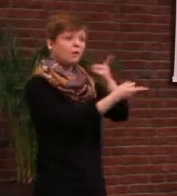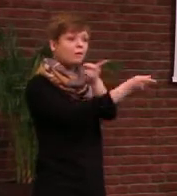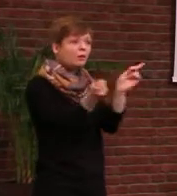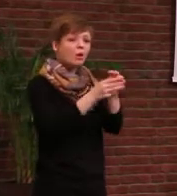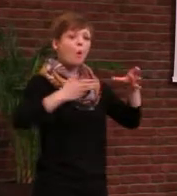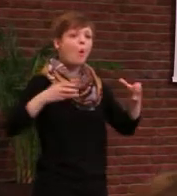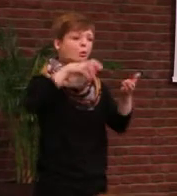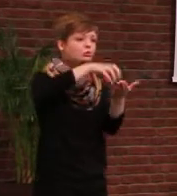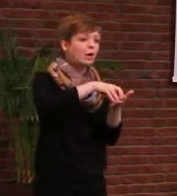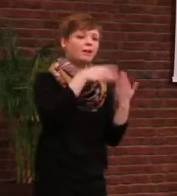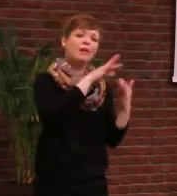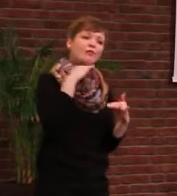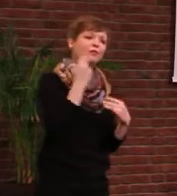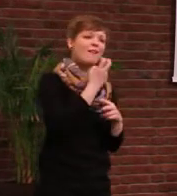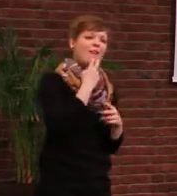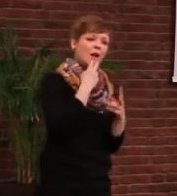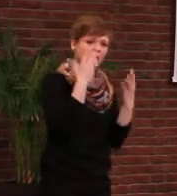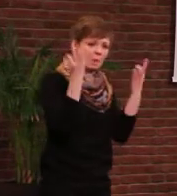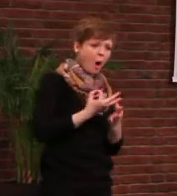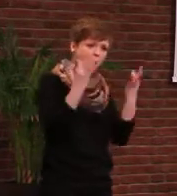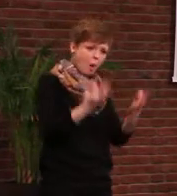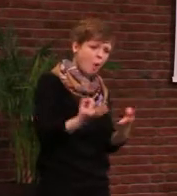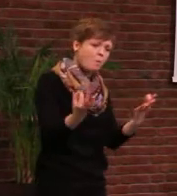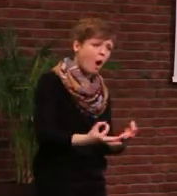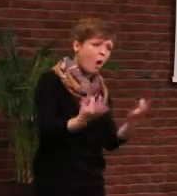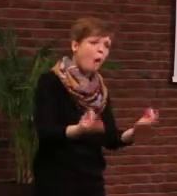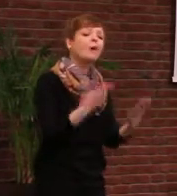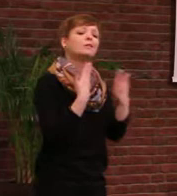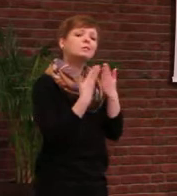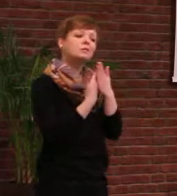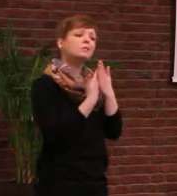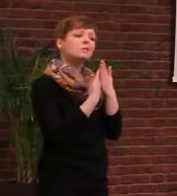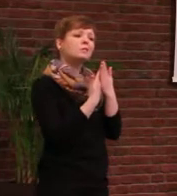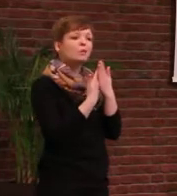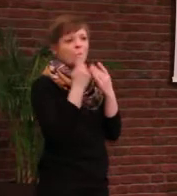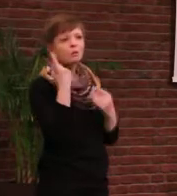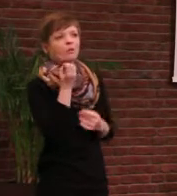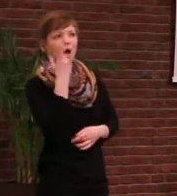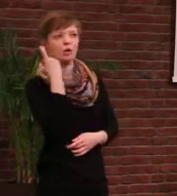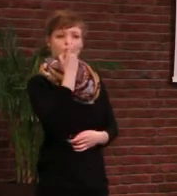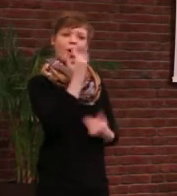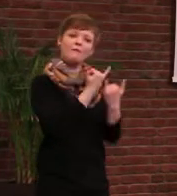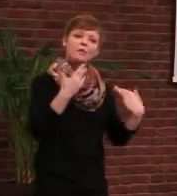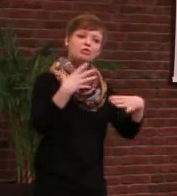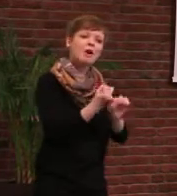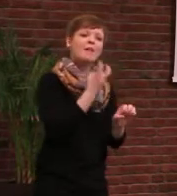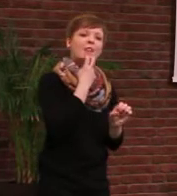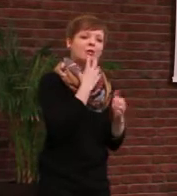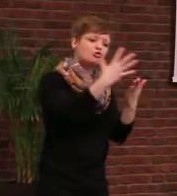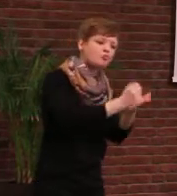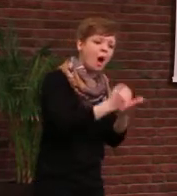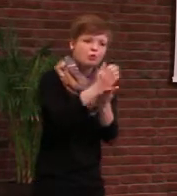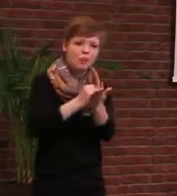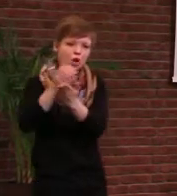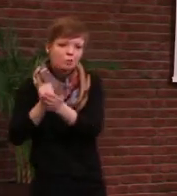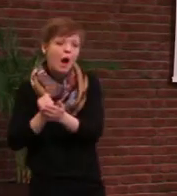als Energieverbraucher primär den Auftrag oder die Sorge, Energieeinsparungen zu erbringen, dafür zu sorgen, dass im